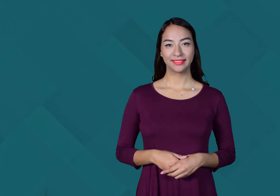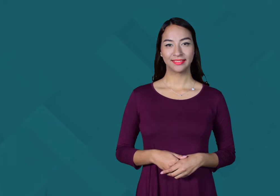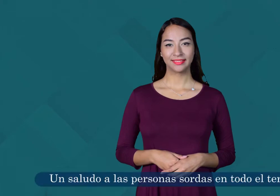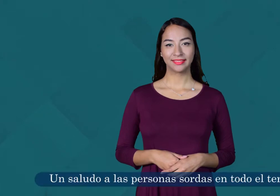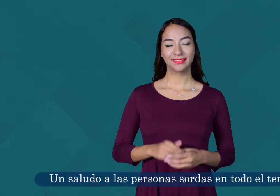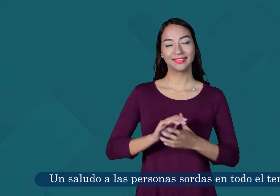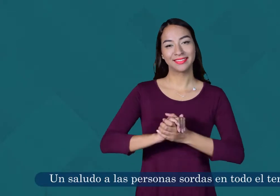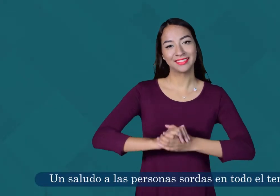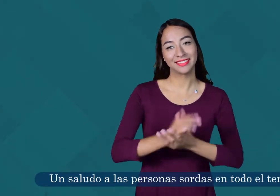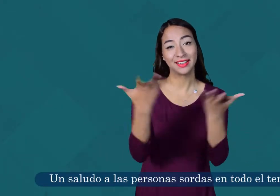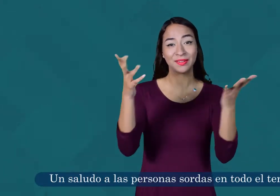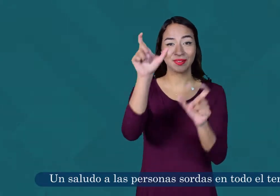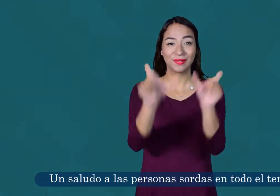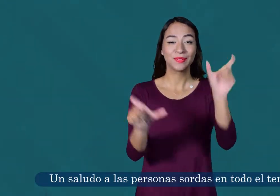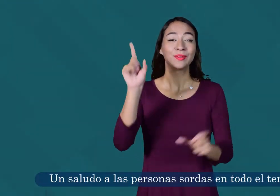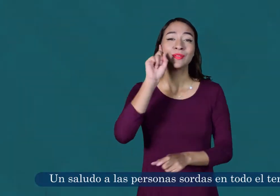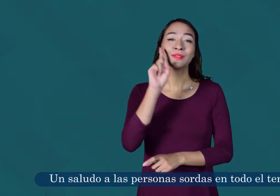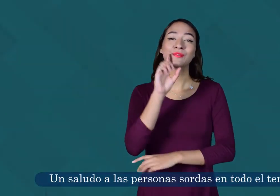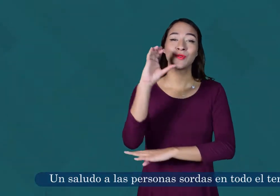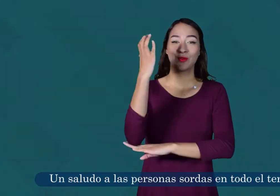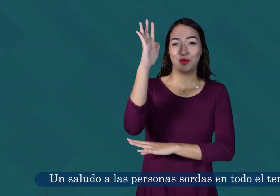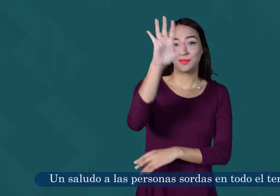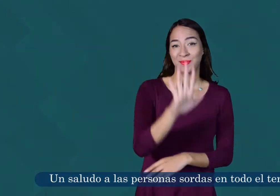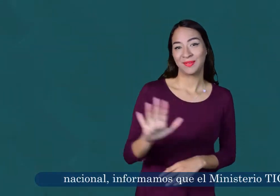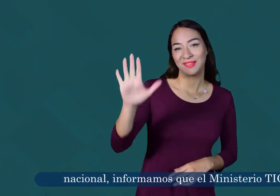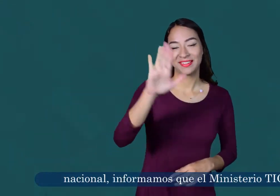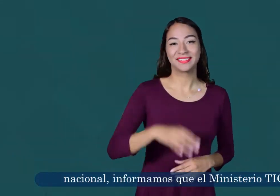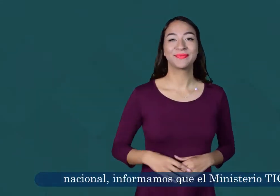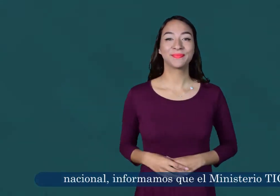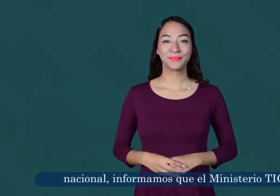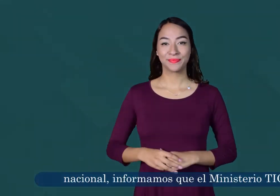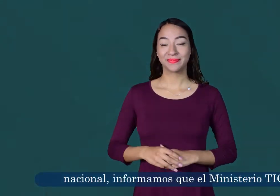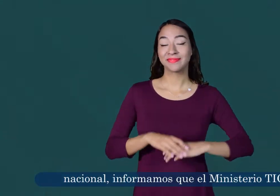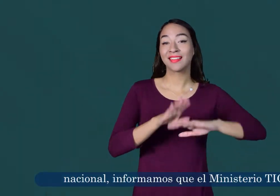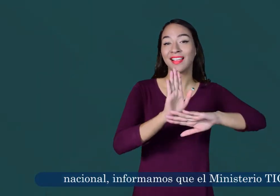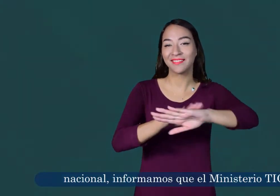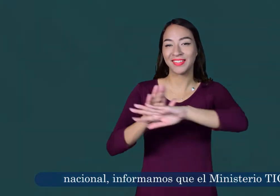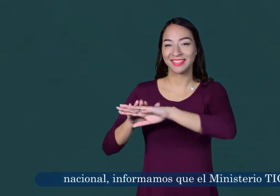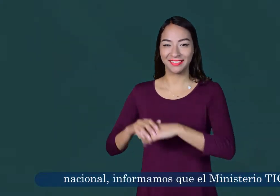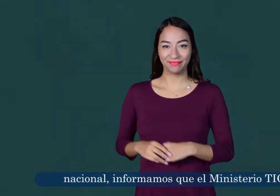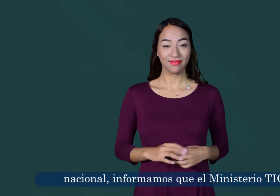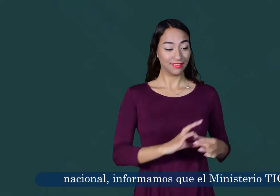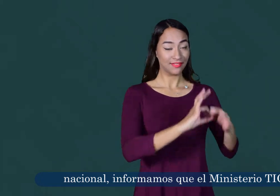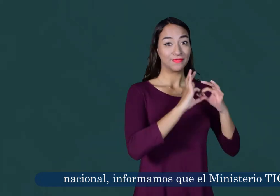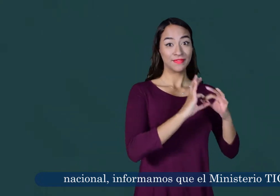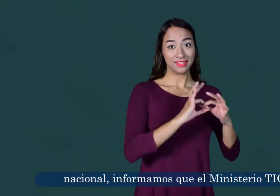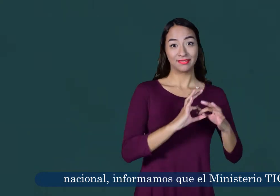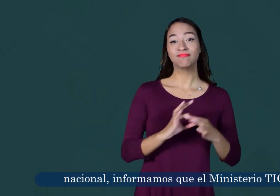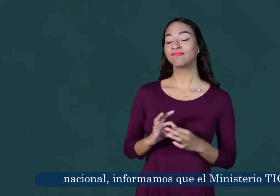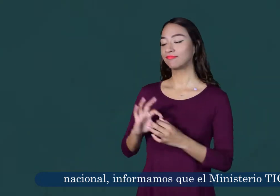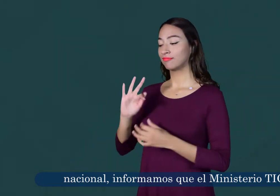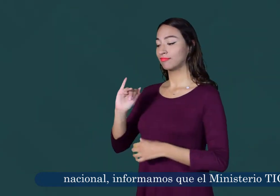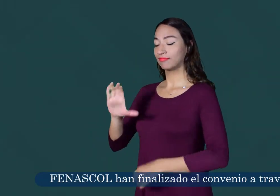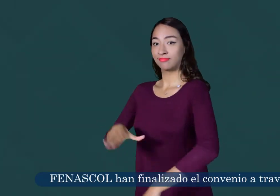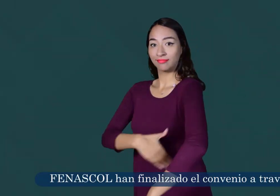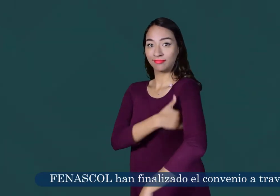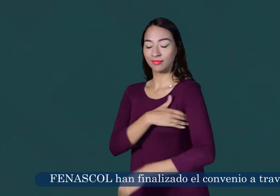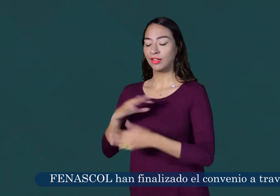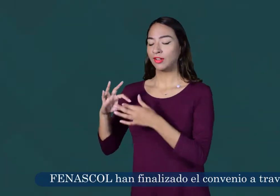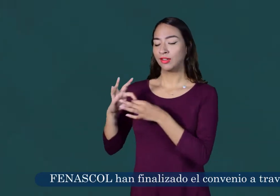Un saludo a las personas sordas en todo el territorio nacional. Informamos que el Ministerio TIC y FENASCOL han finalizado el